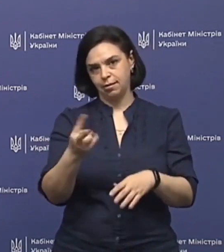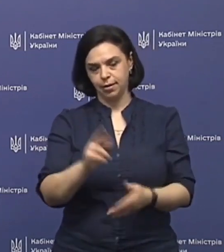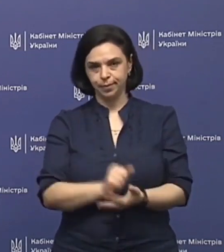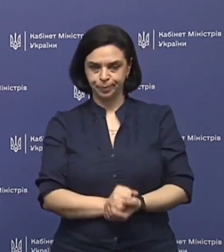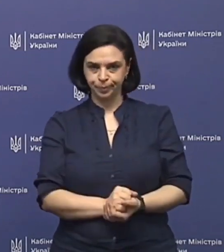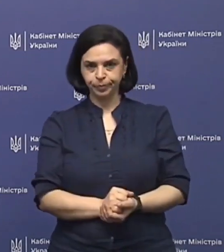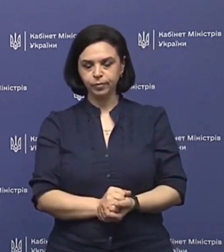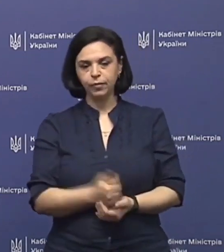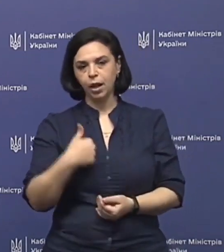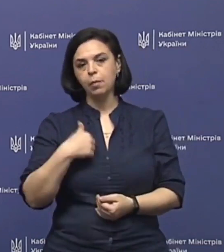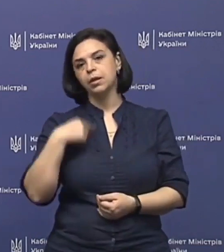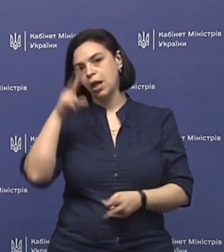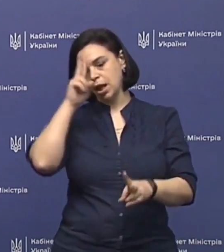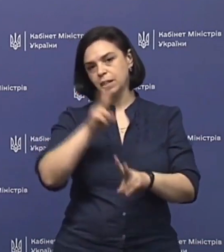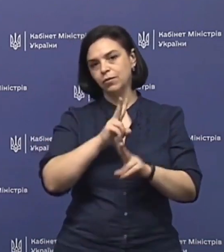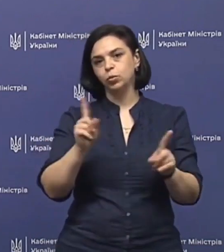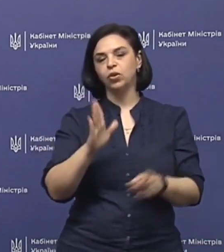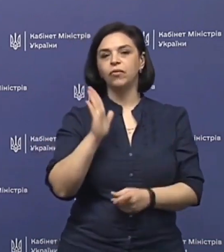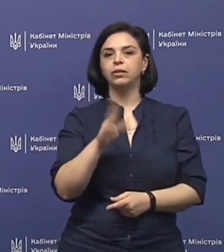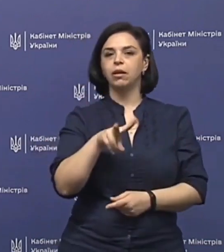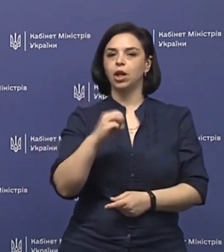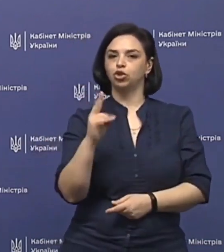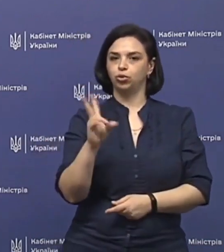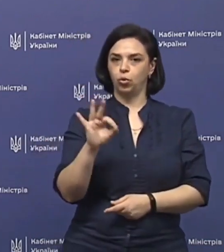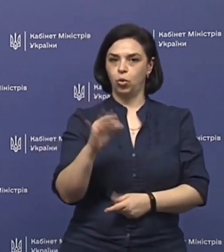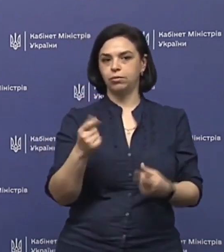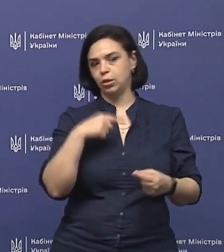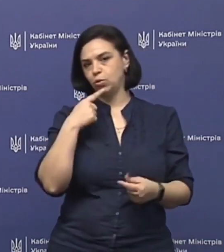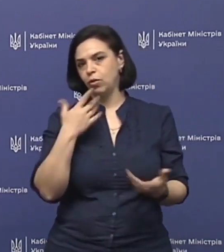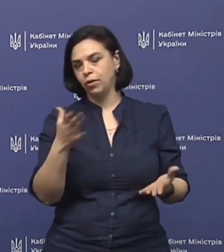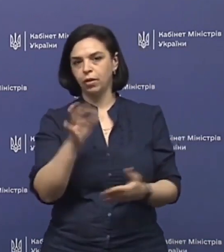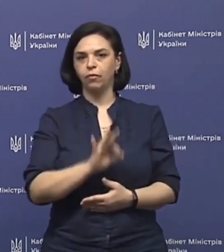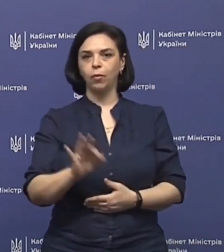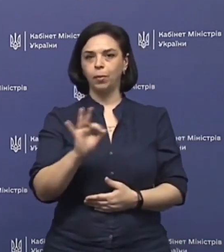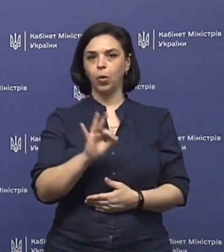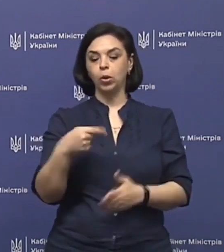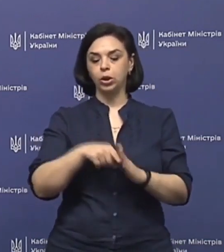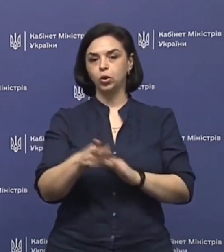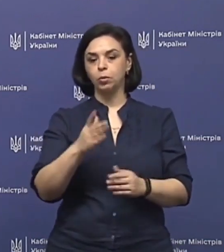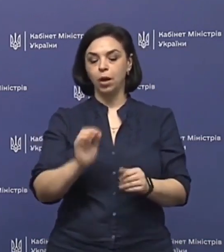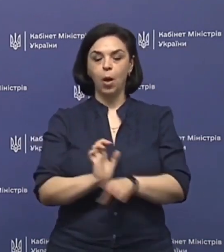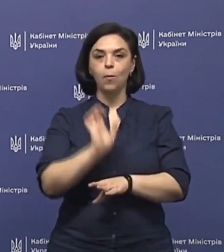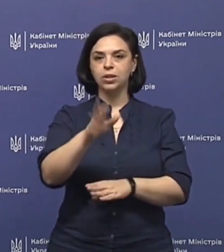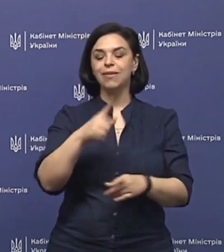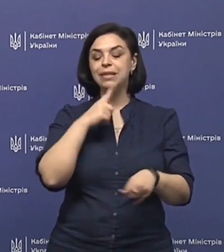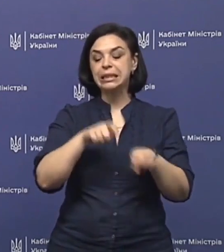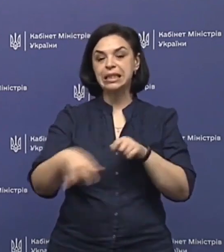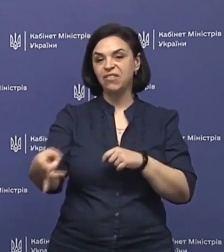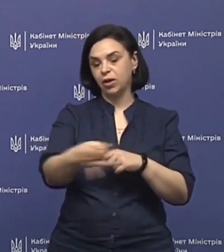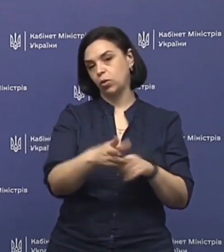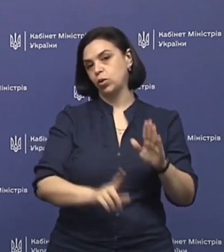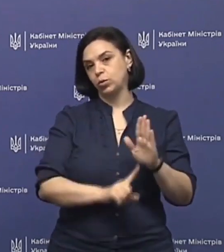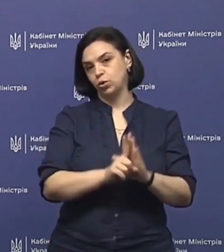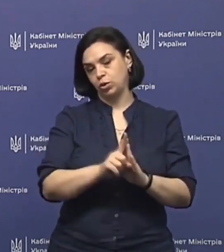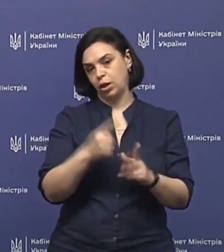Мені не відомо, що Віктор Ляшко десь говорив про те, що ми поставили вже тести в регіонах і